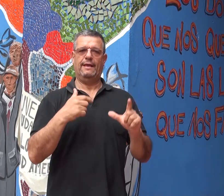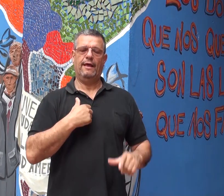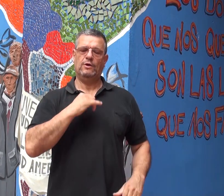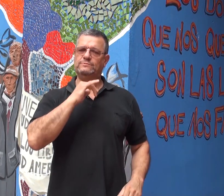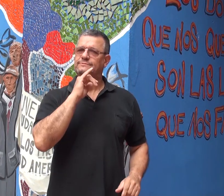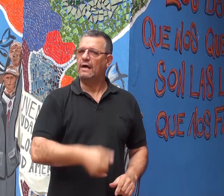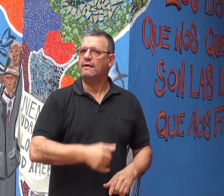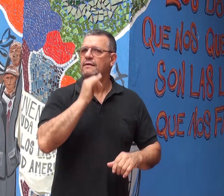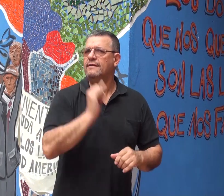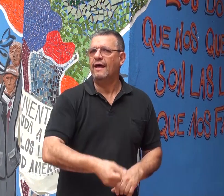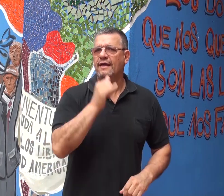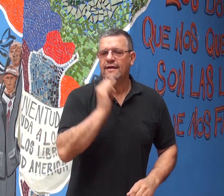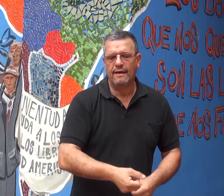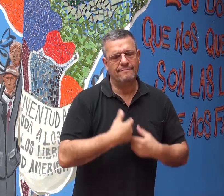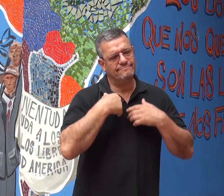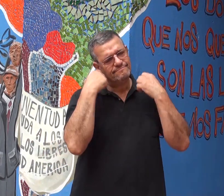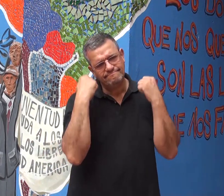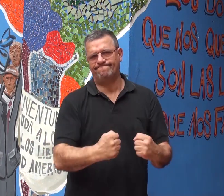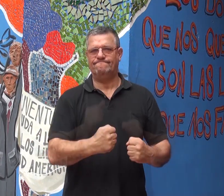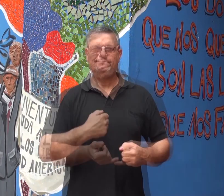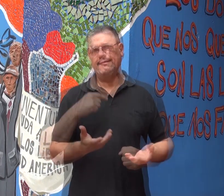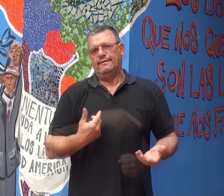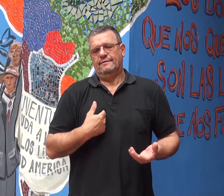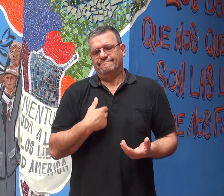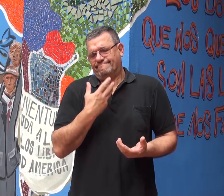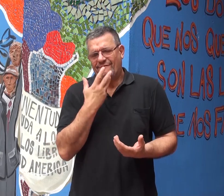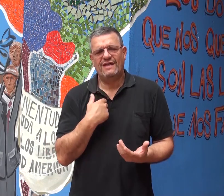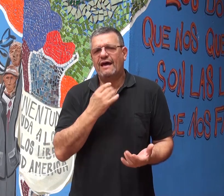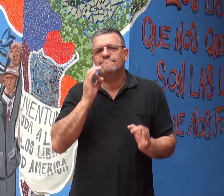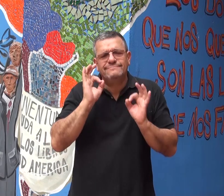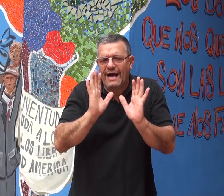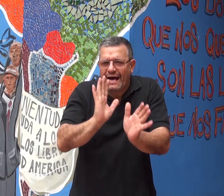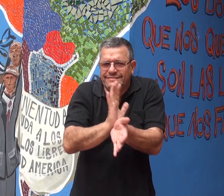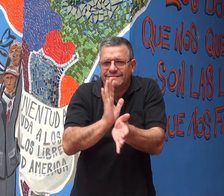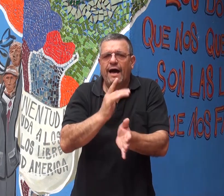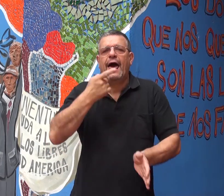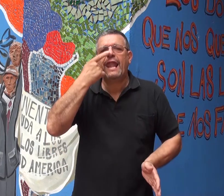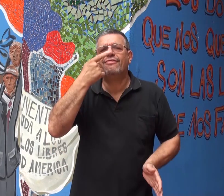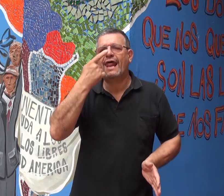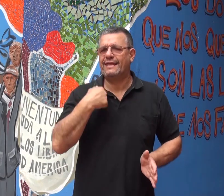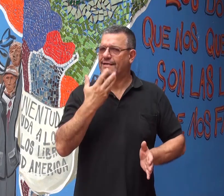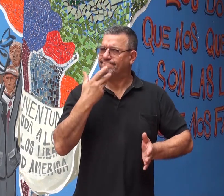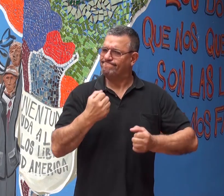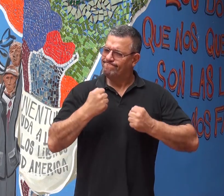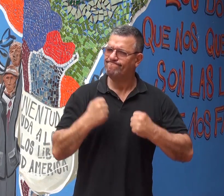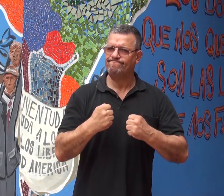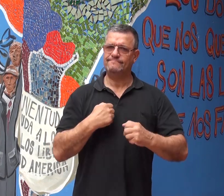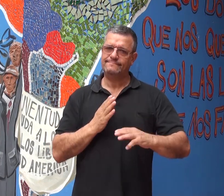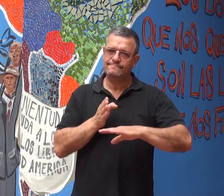Yo me quedé sorprendida y acepté, dije sí, voy a hacerlo. Y me gusta la carrera, me gusta cómo está, es interesante, por eso decidí